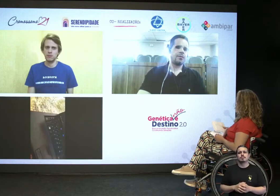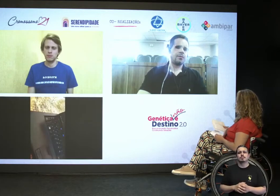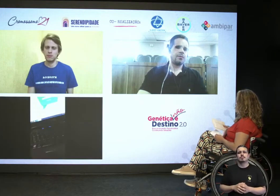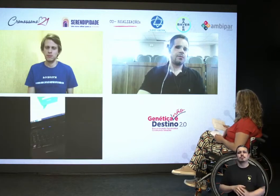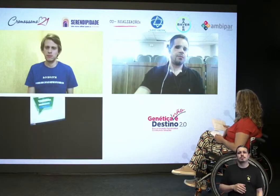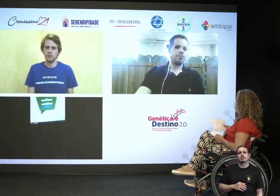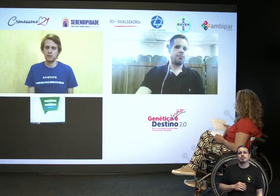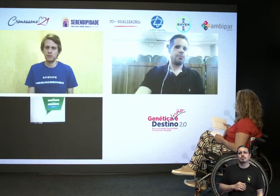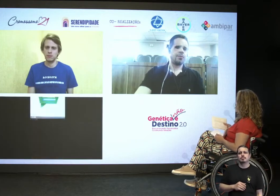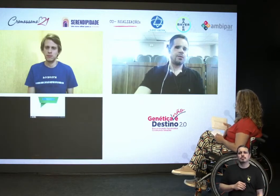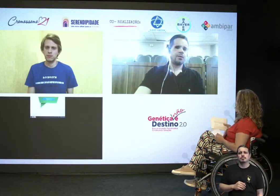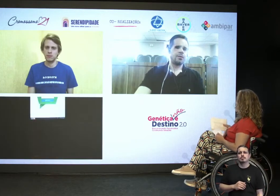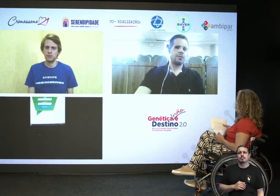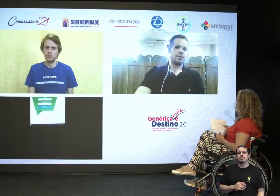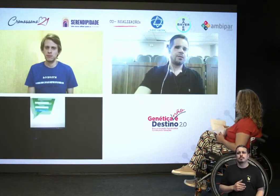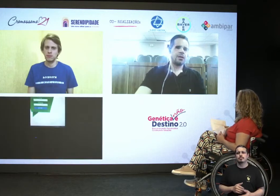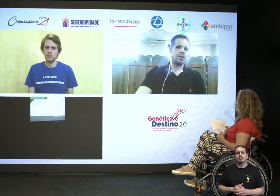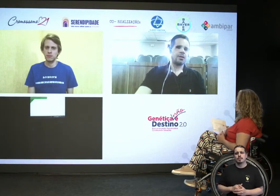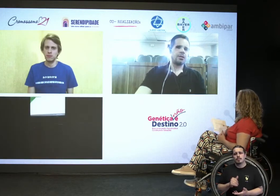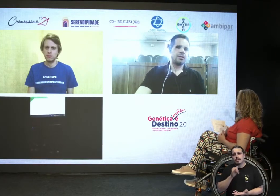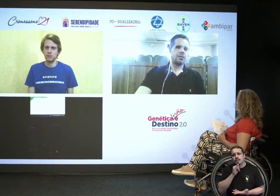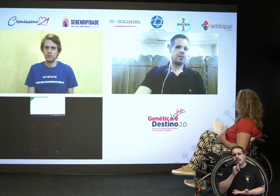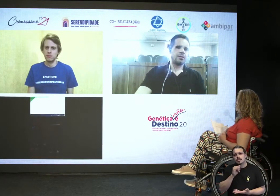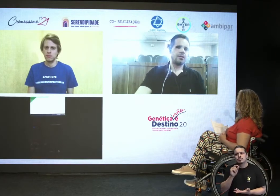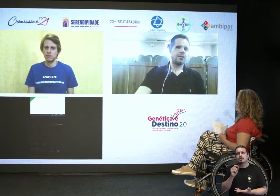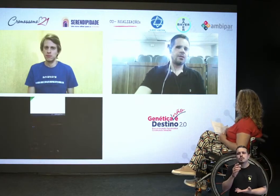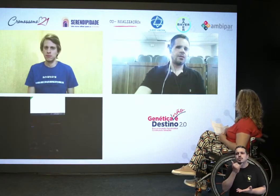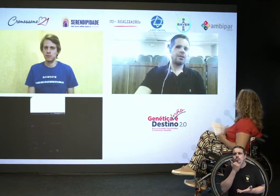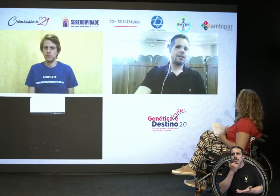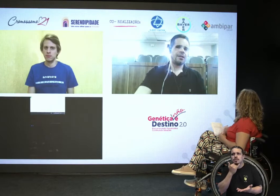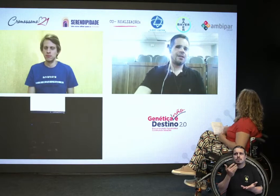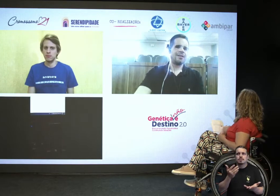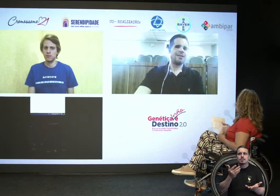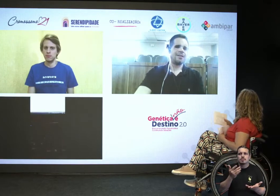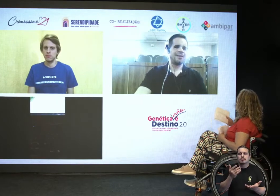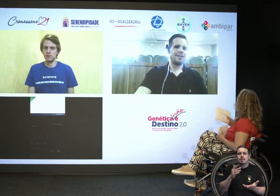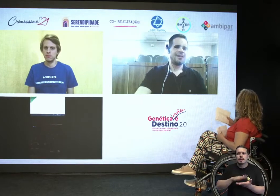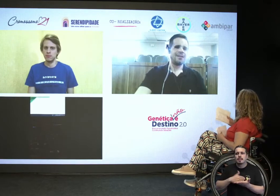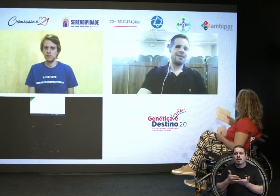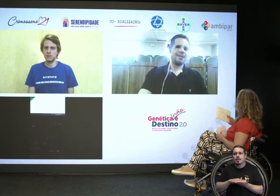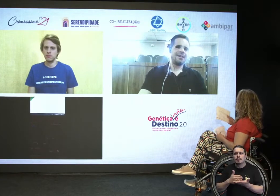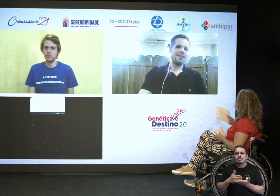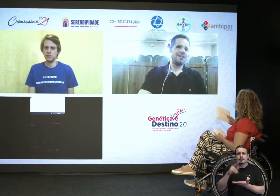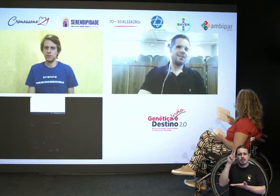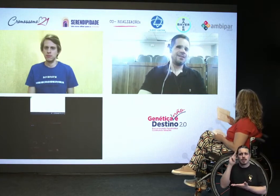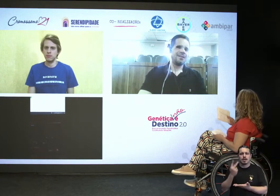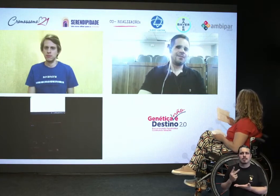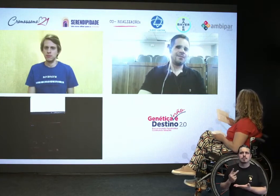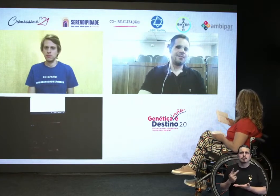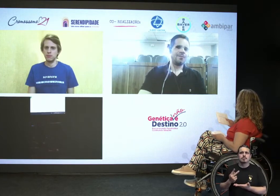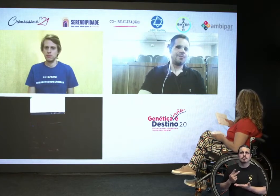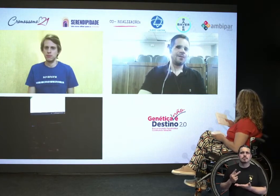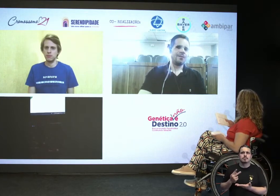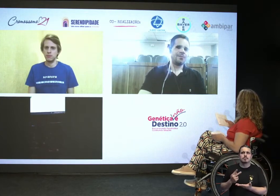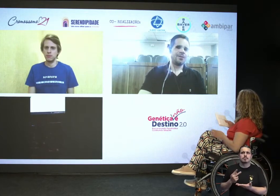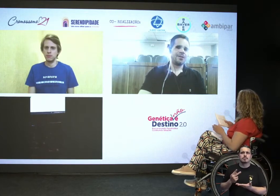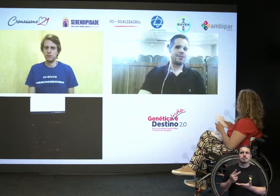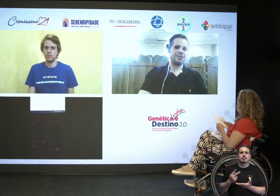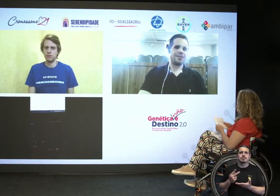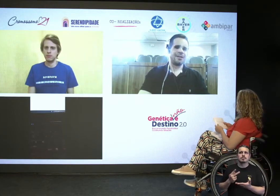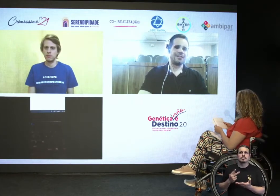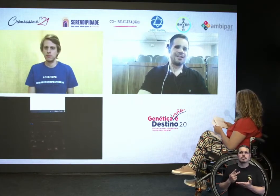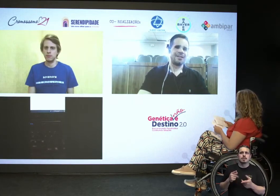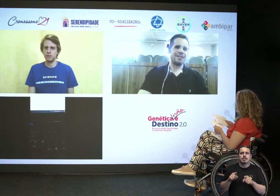Acho que é o teste da nossa, da intérprete do Harry. Mas pode seguir, Rafael, a gente está te ouvindo bem. Pode continuar, tá